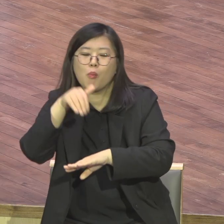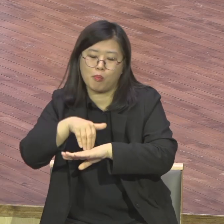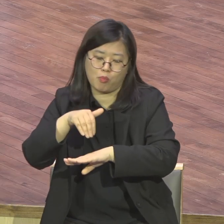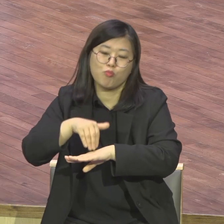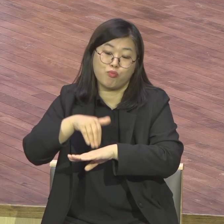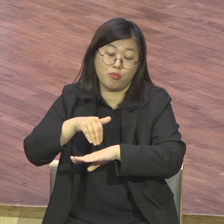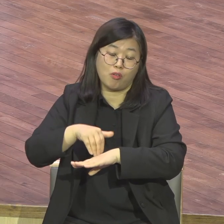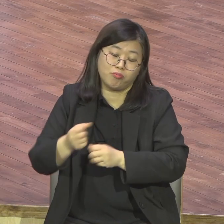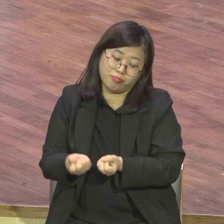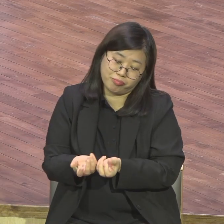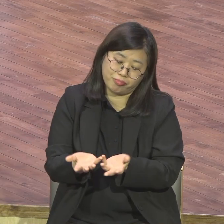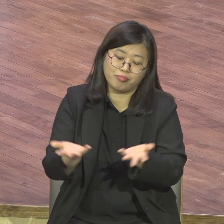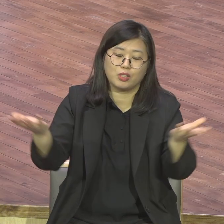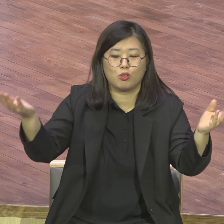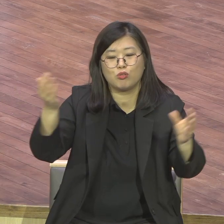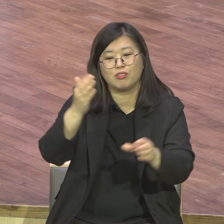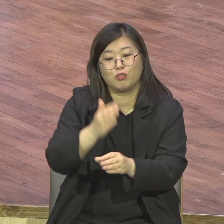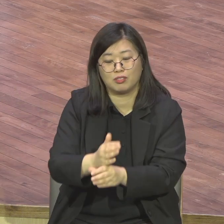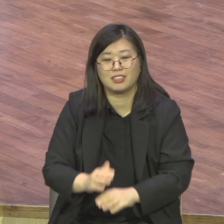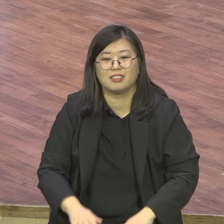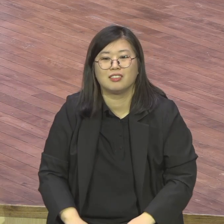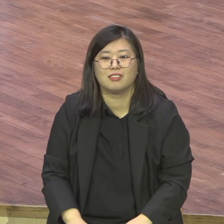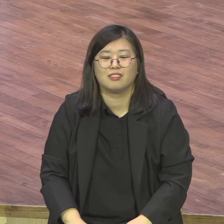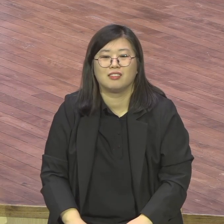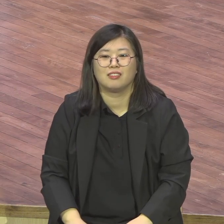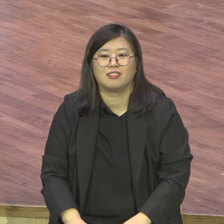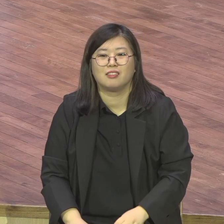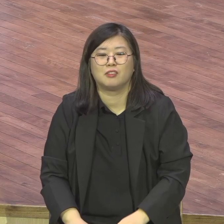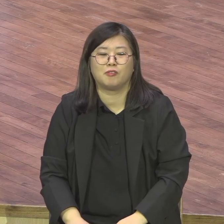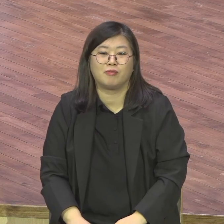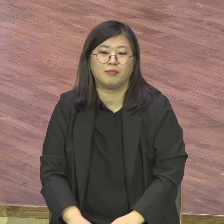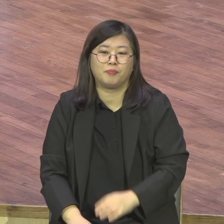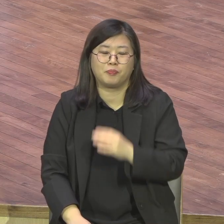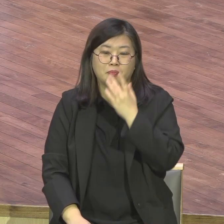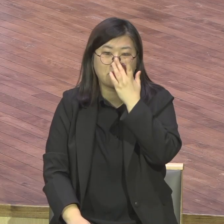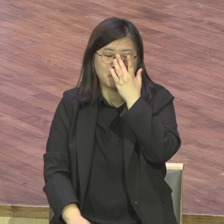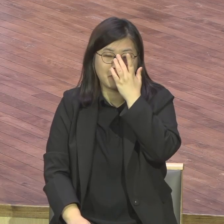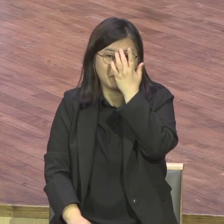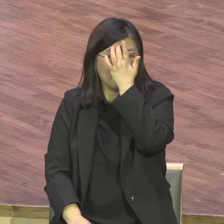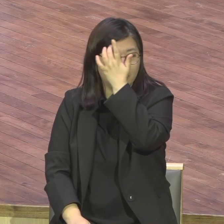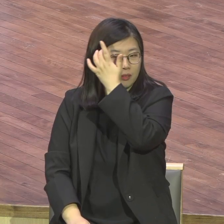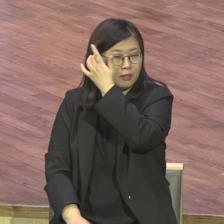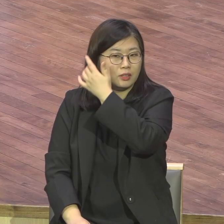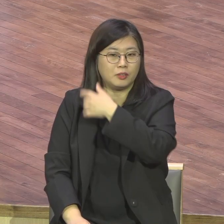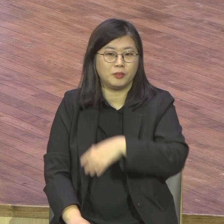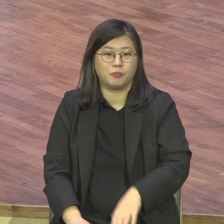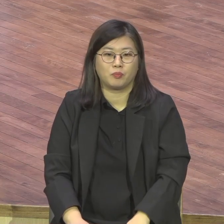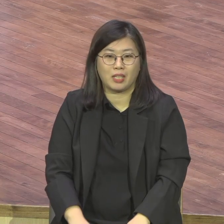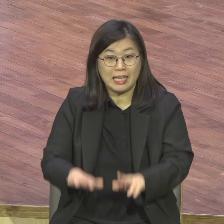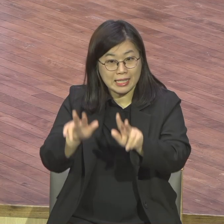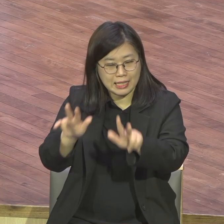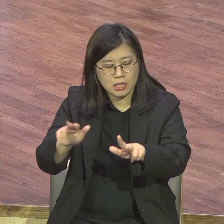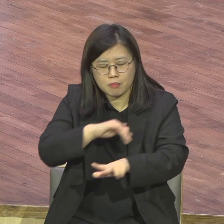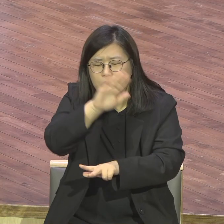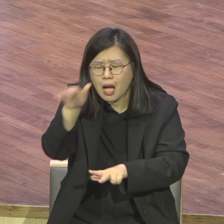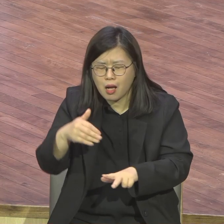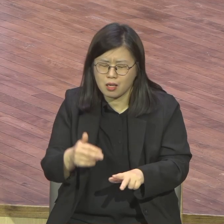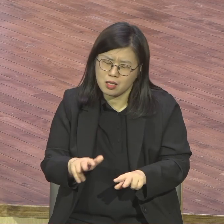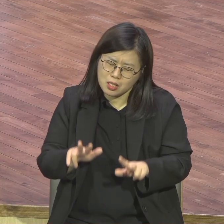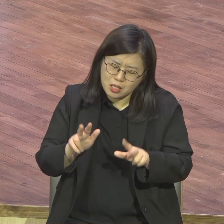갈 때 그리 많았냐 많아요 그런 건 아무 걱정 마시기 바랍니다 미리 다 지금 작업하고 있습니다